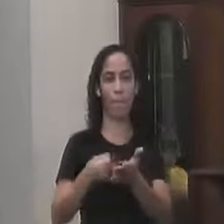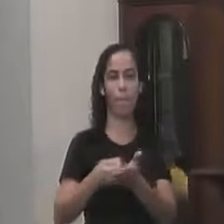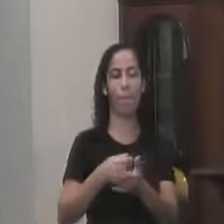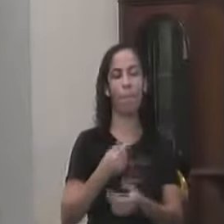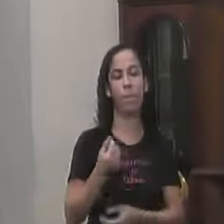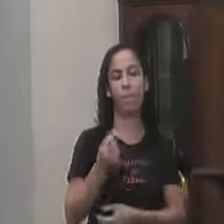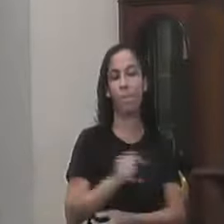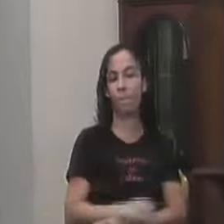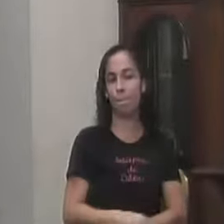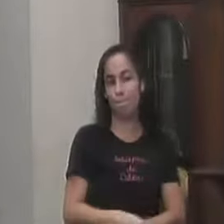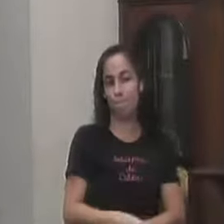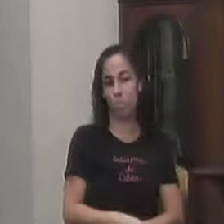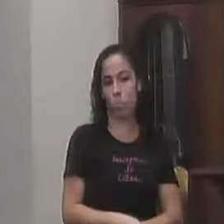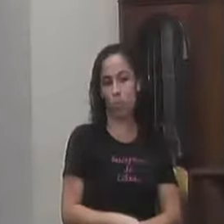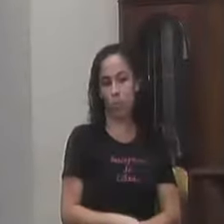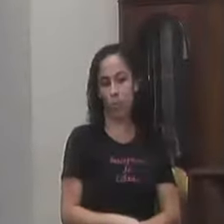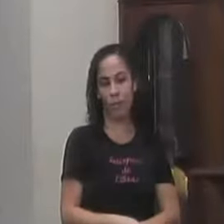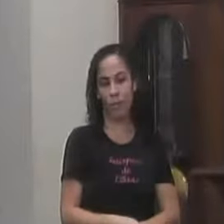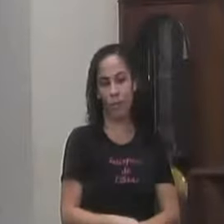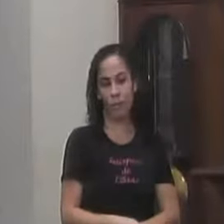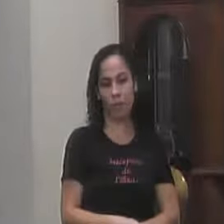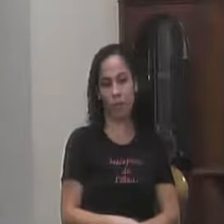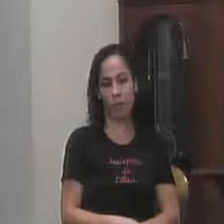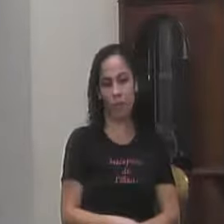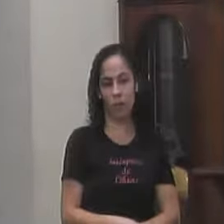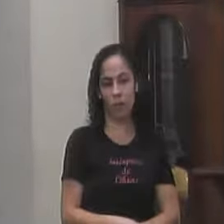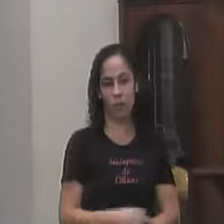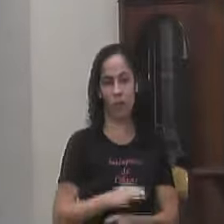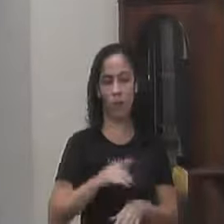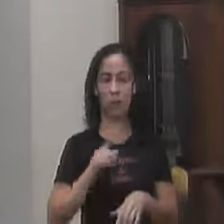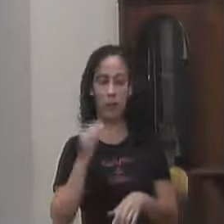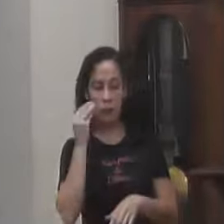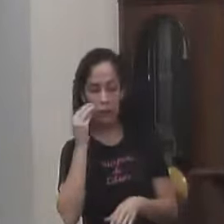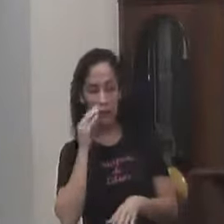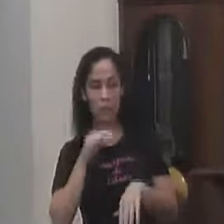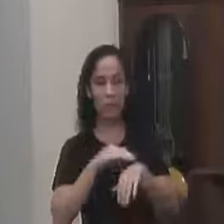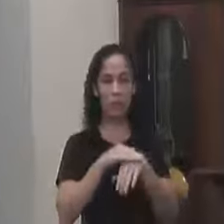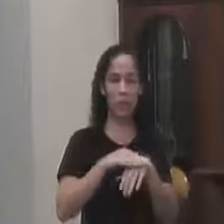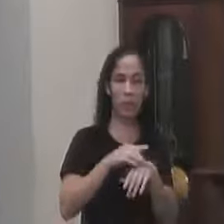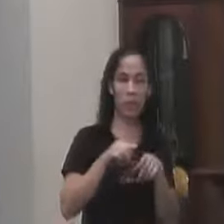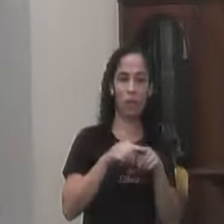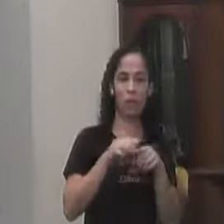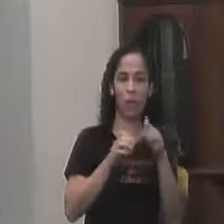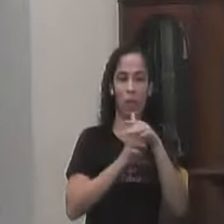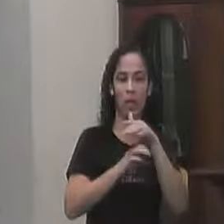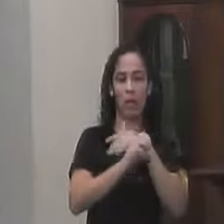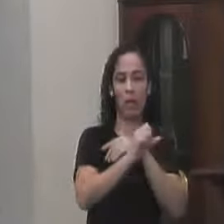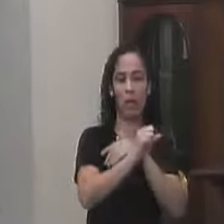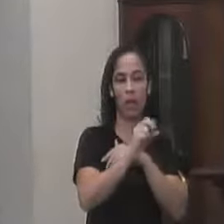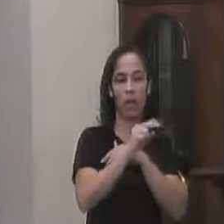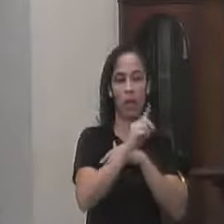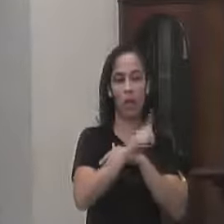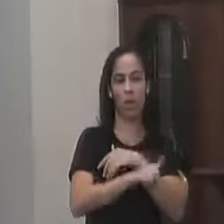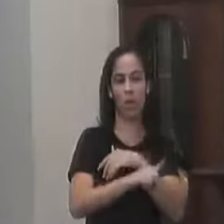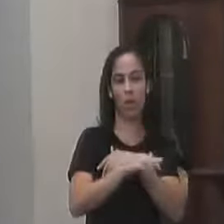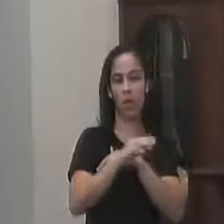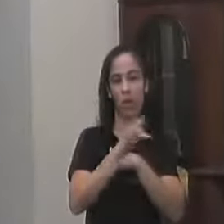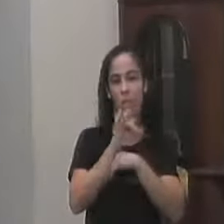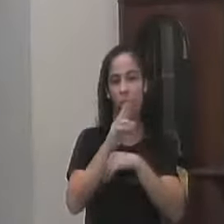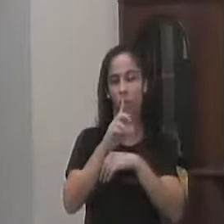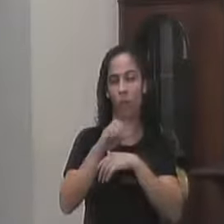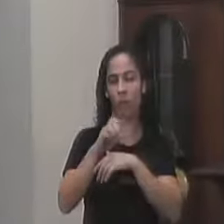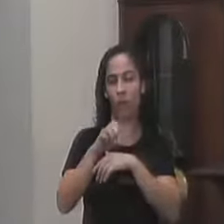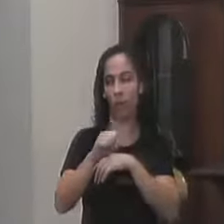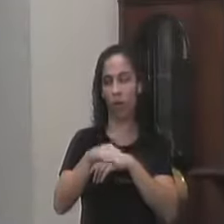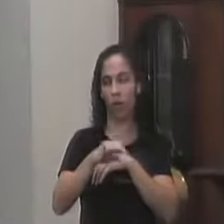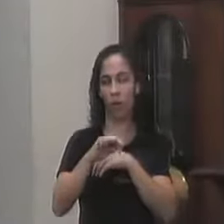passagem E a gente Está tentando Conversar Também Com a Sul Fluminense No sentido De ver Também A Sul Fluminense Consiga